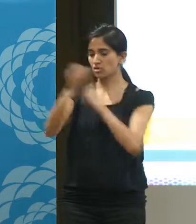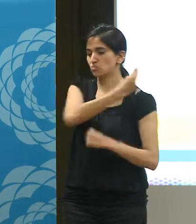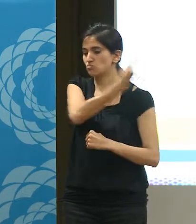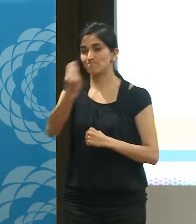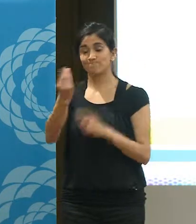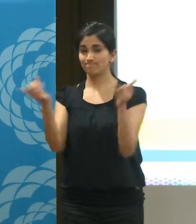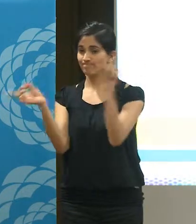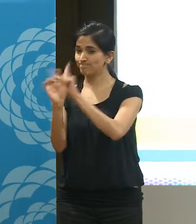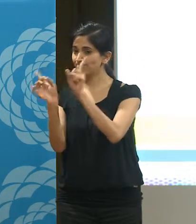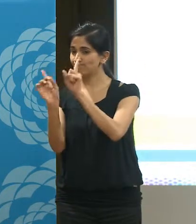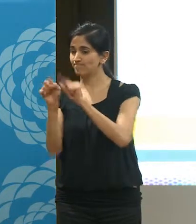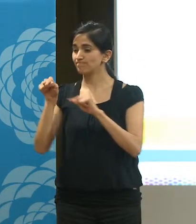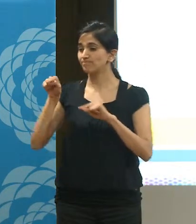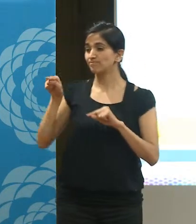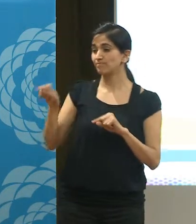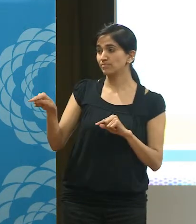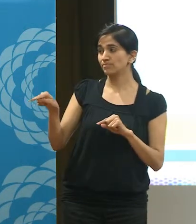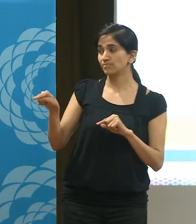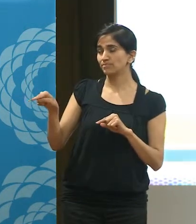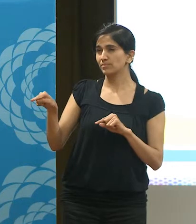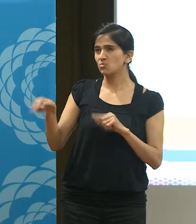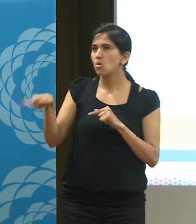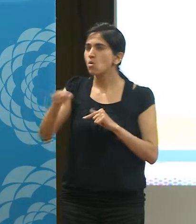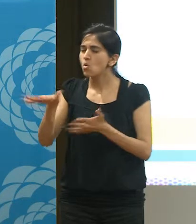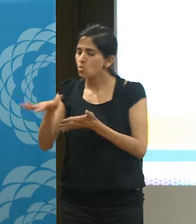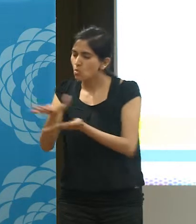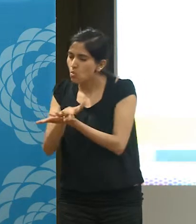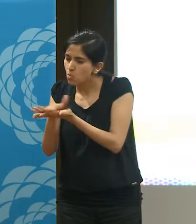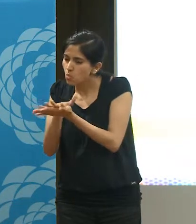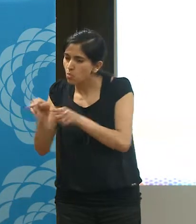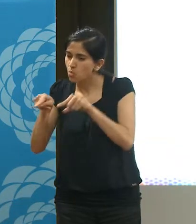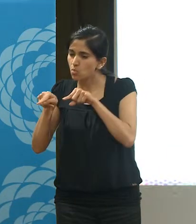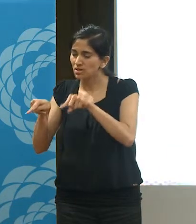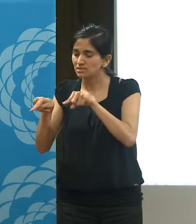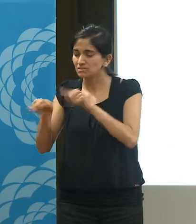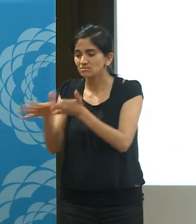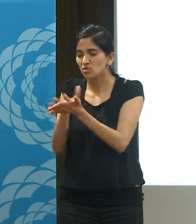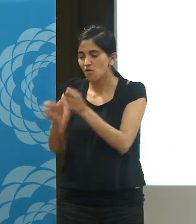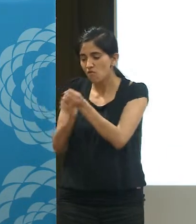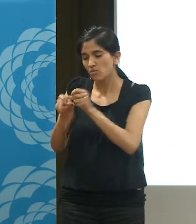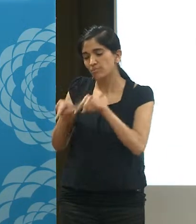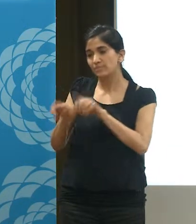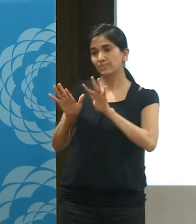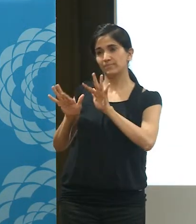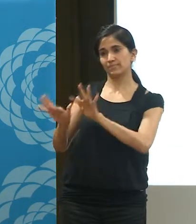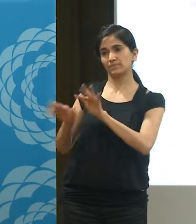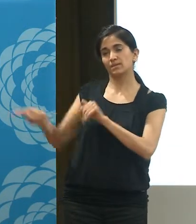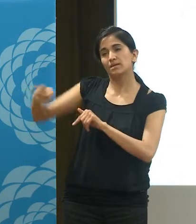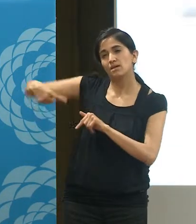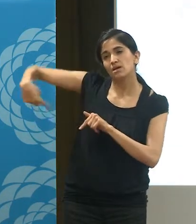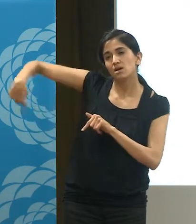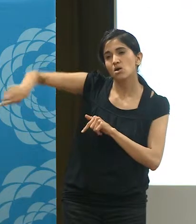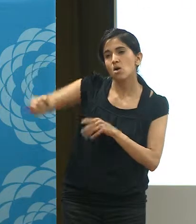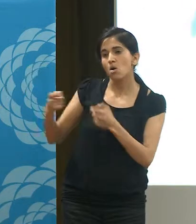eso, porque de hecho las bases, las organizaciones populares funcionan así. Y nosotros somos una organización